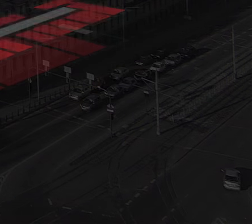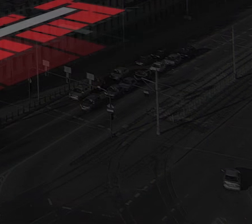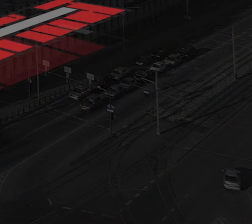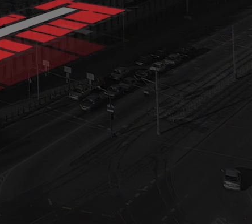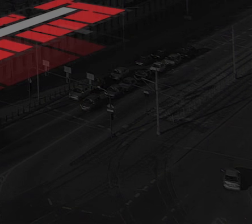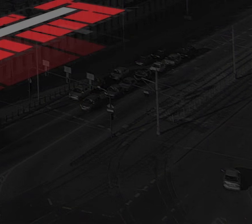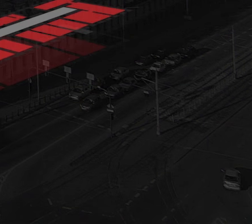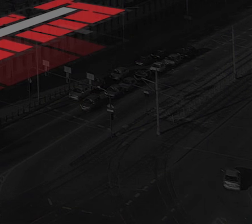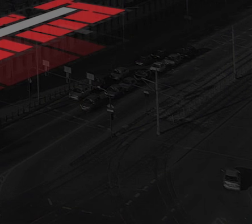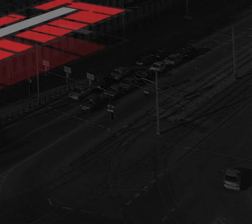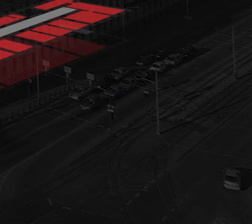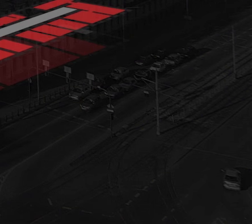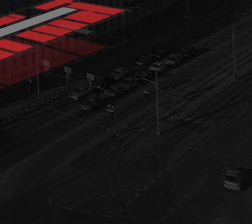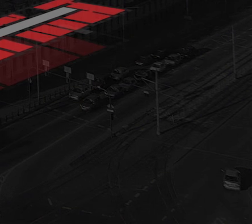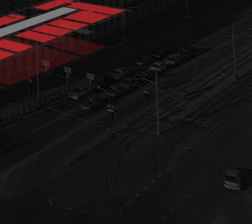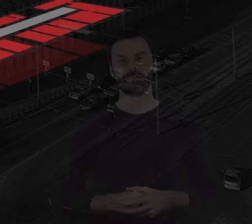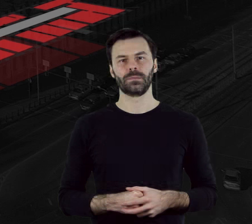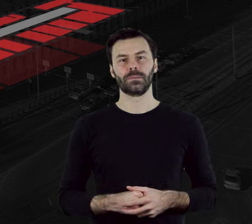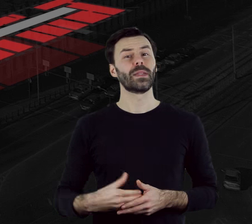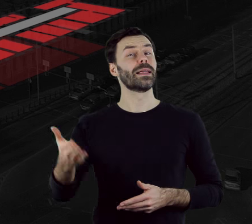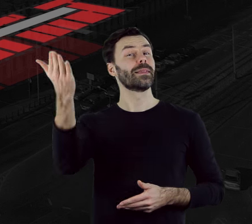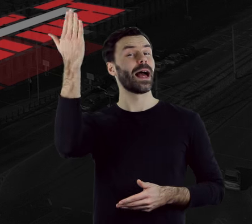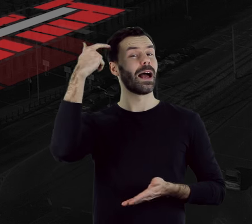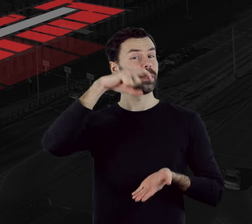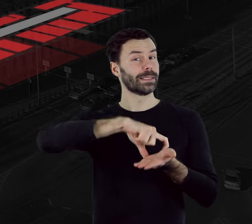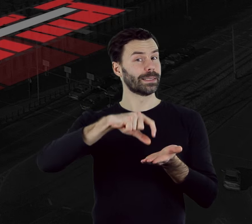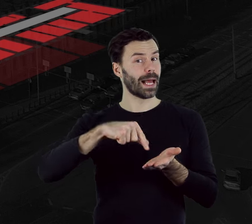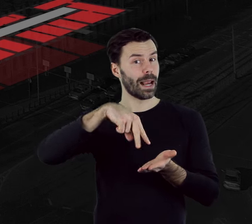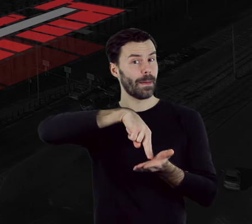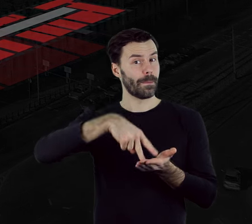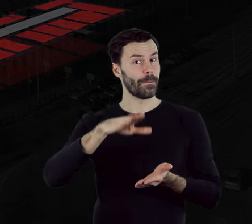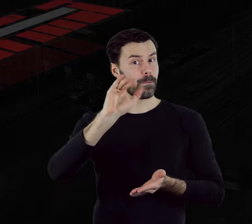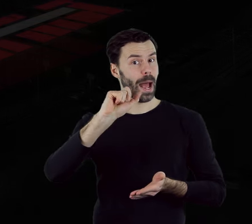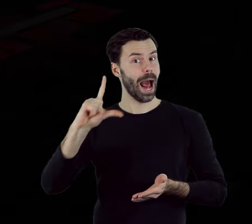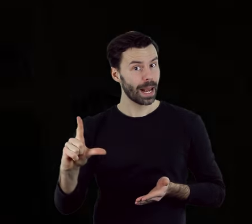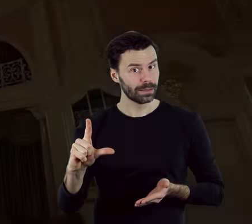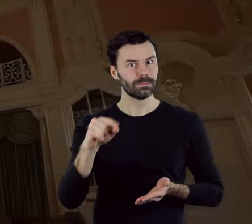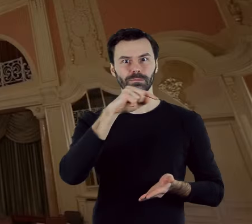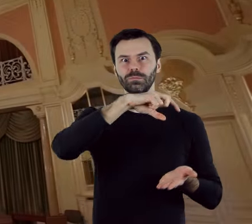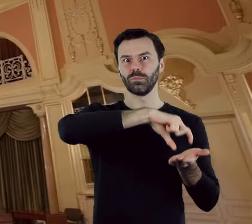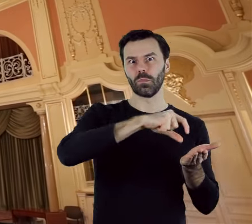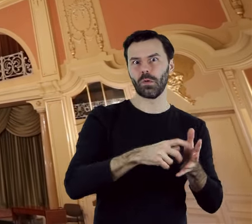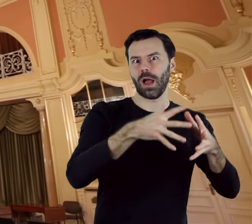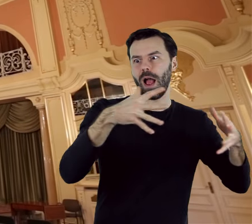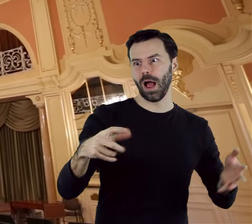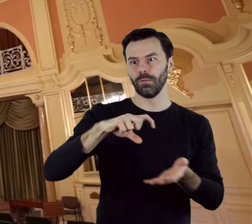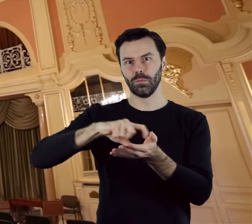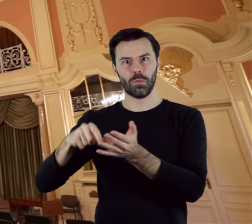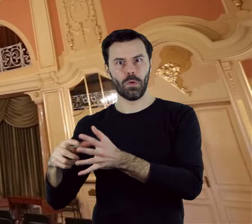Muzyka Dawna Sala Balowa jest jednym z dwóch najbardziej reprezentacyjnych pomieszczeń Pałacu Rodziny